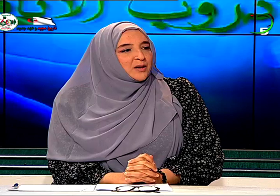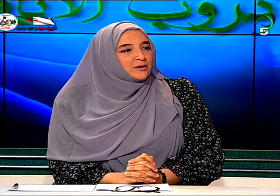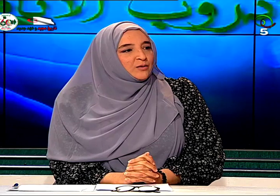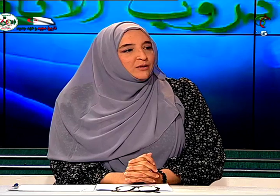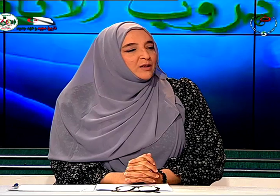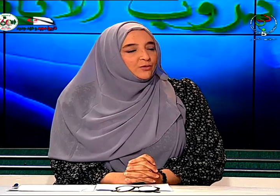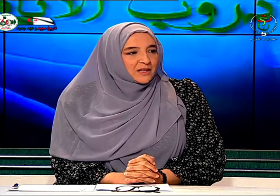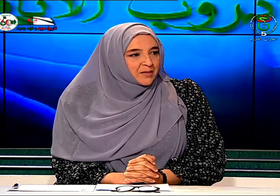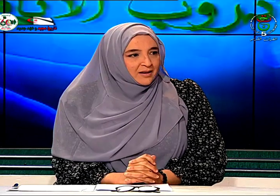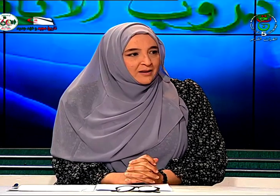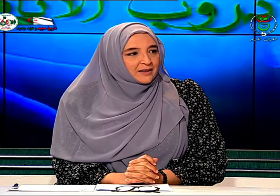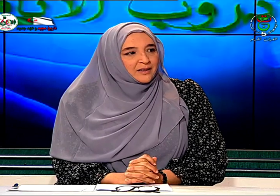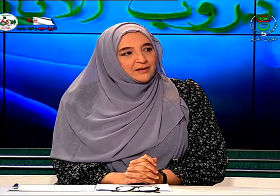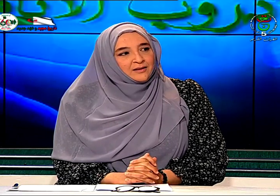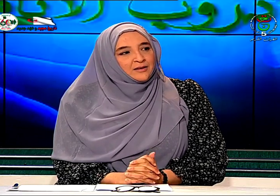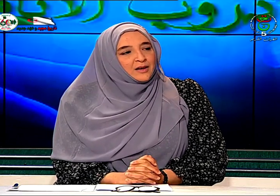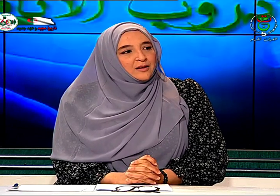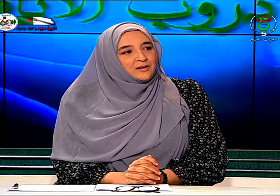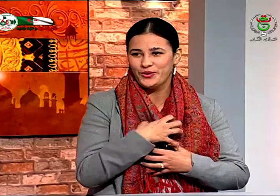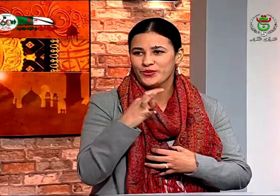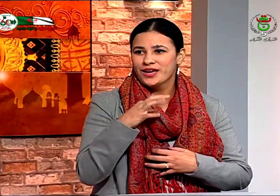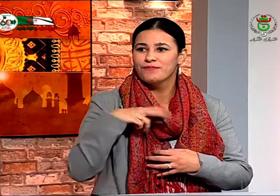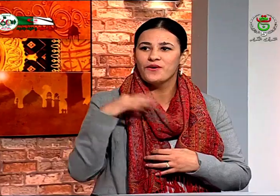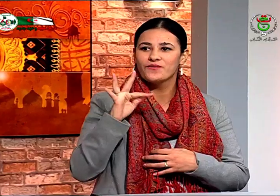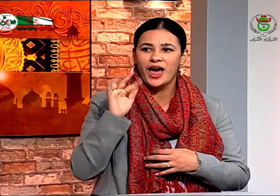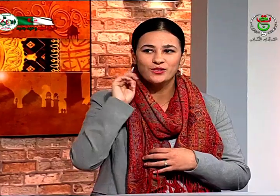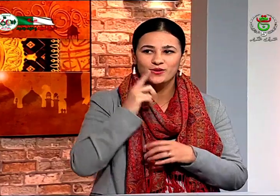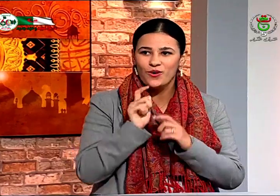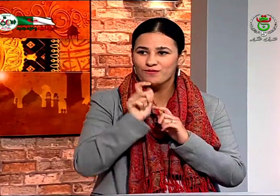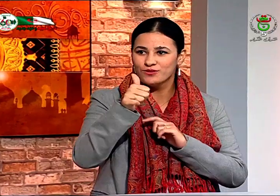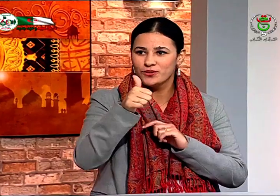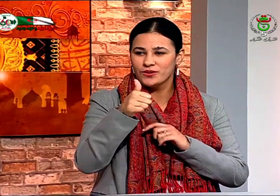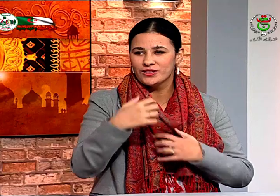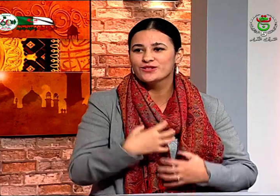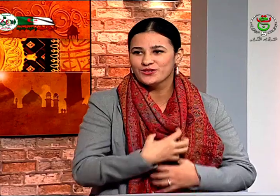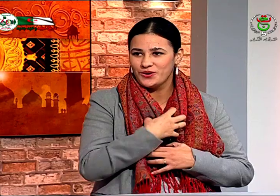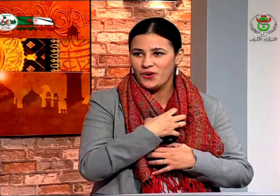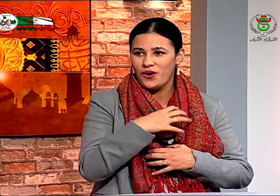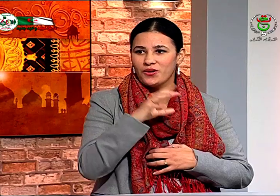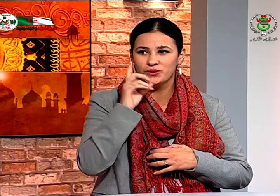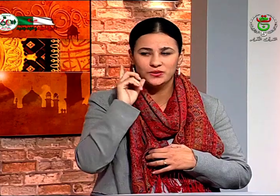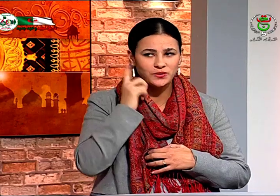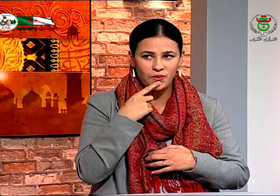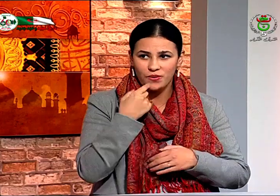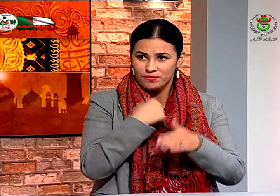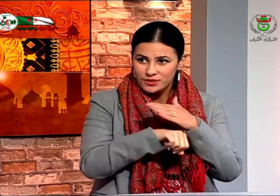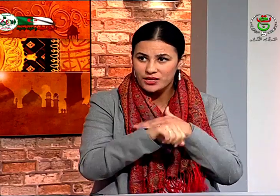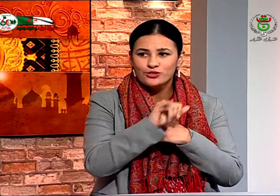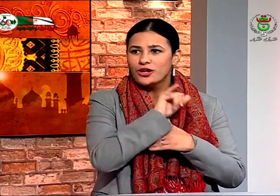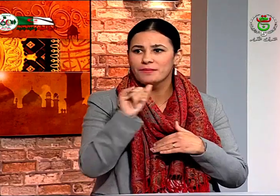أولدت أولدت سماء يعني ليس كصديقتين الآخرتين لدي أخ